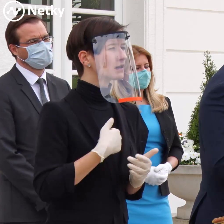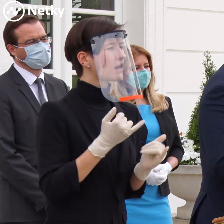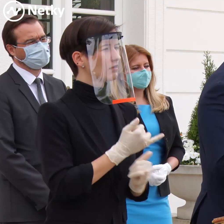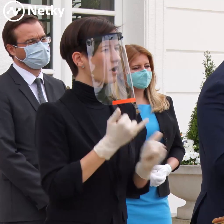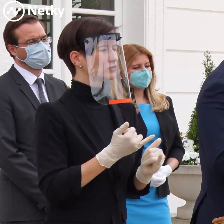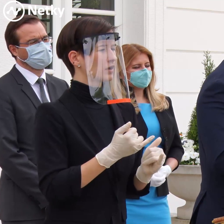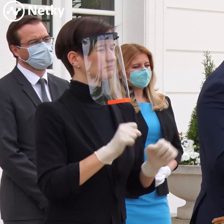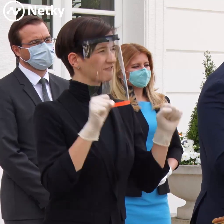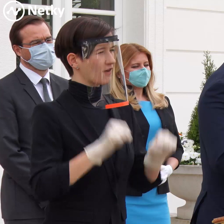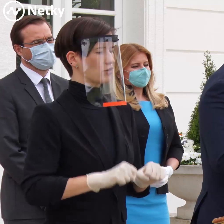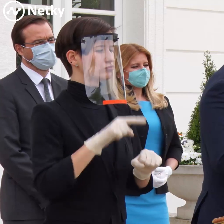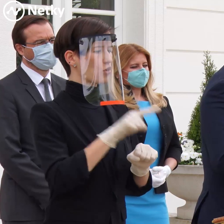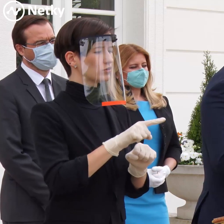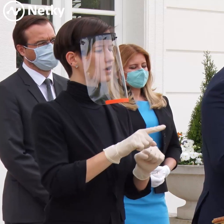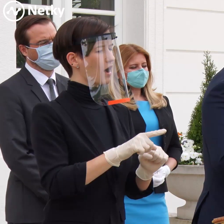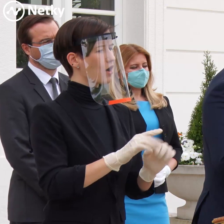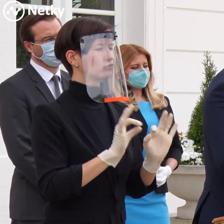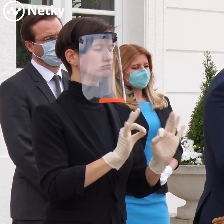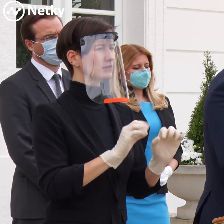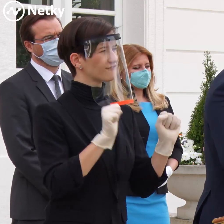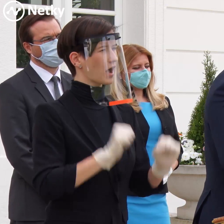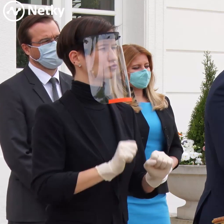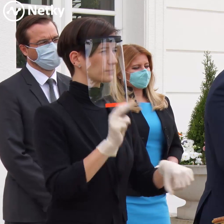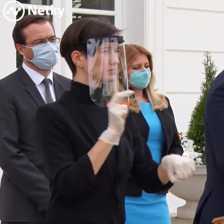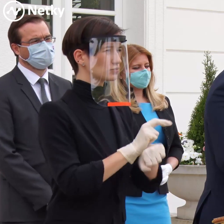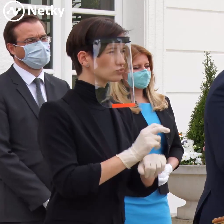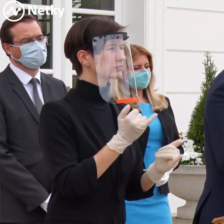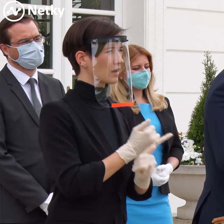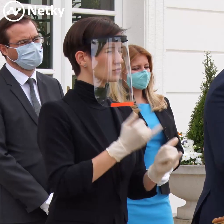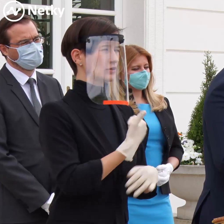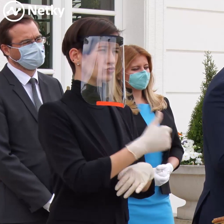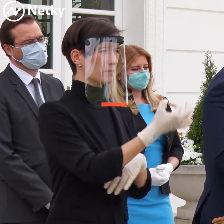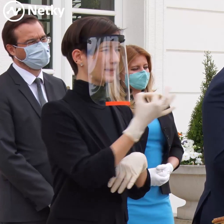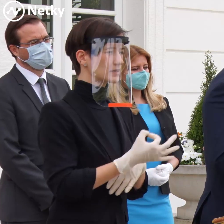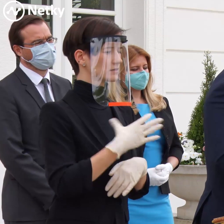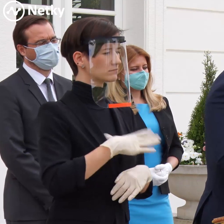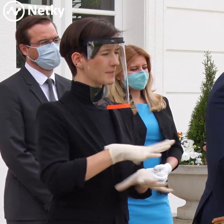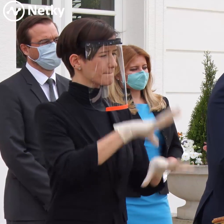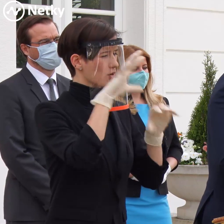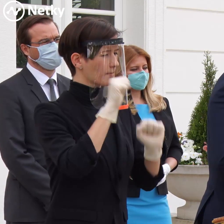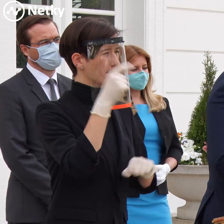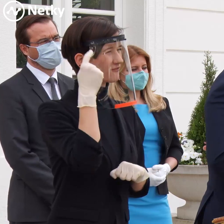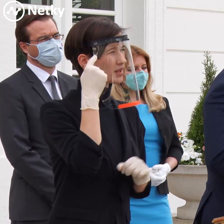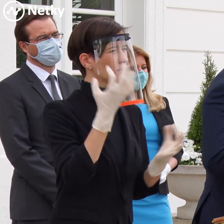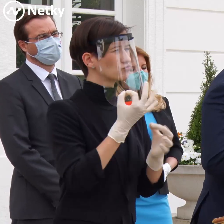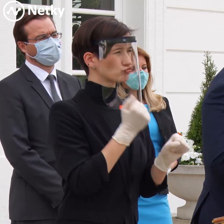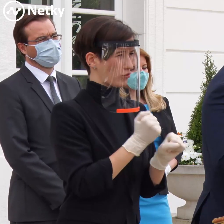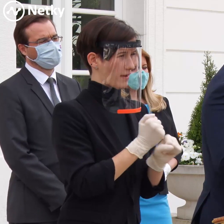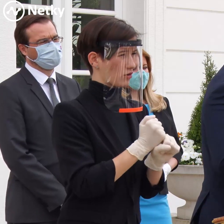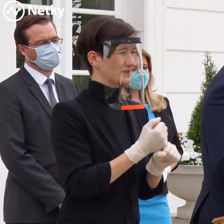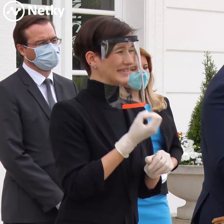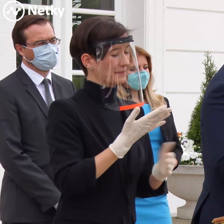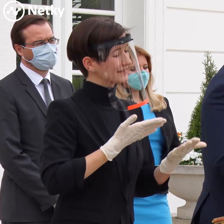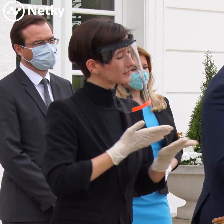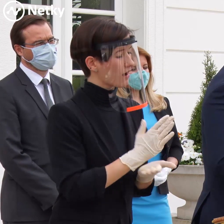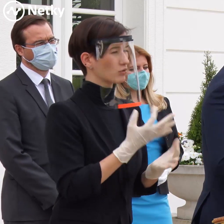prístupovať. Ale myslím si, že to budú naozaj iba veľmi drobné úsmernenia, aby oni si boli istí, že to robia tak, ako si